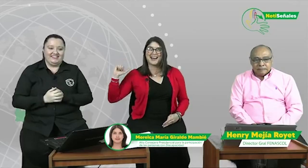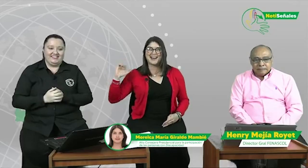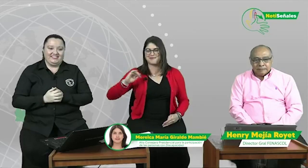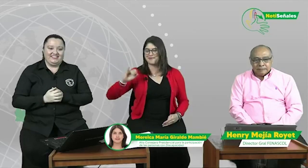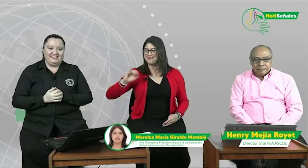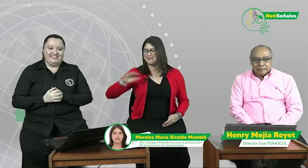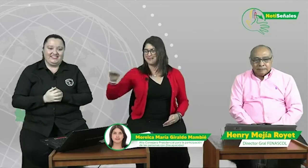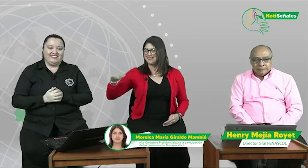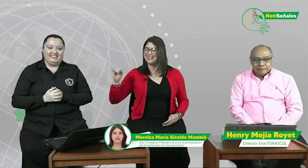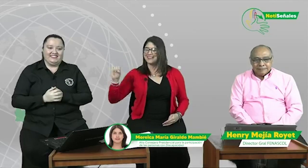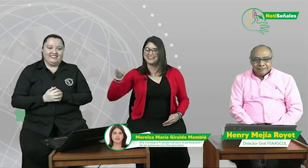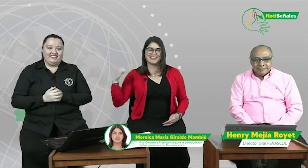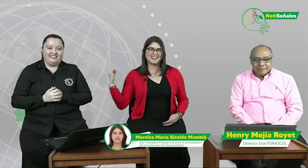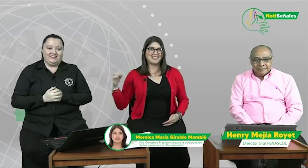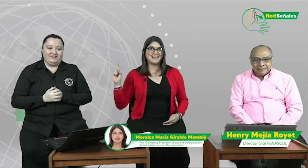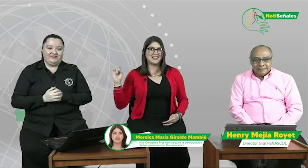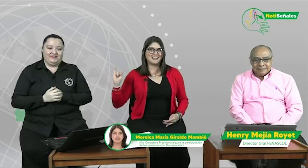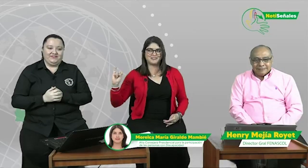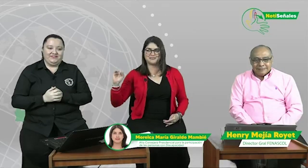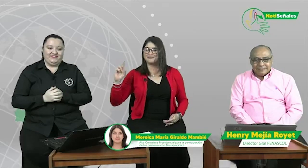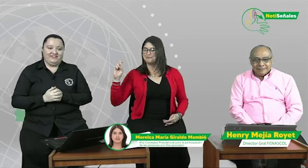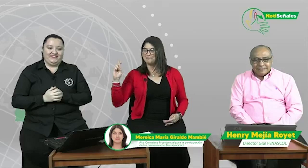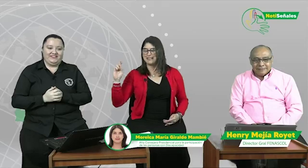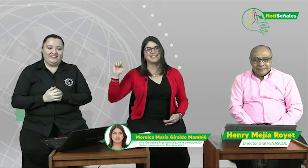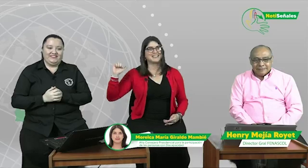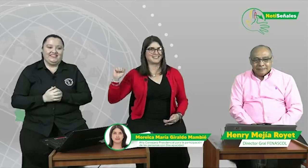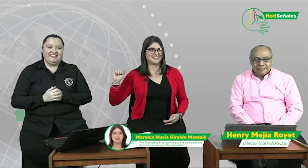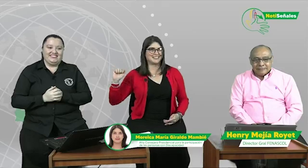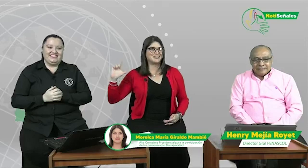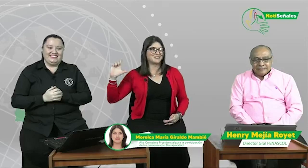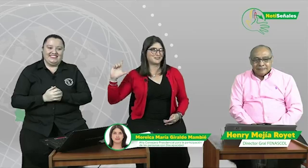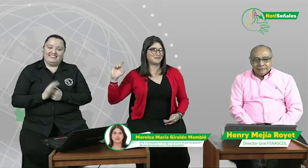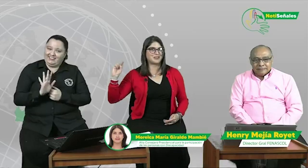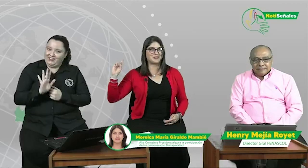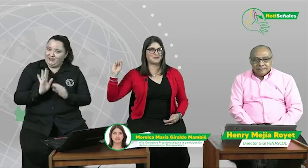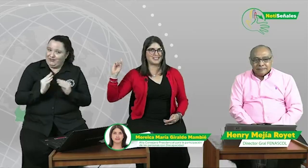Giraldo. Esperen, yo soy un poquito más.